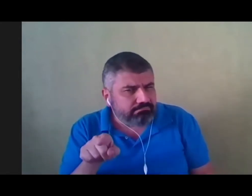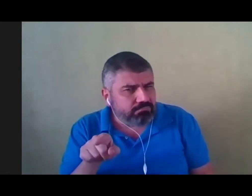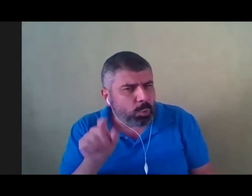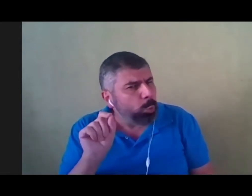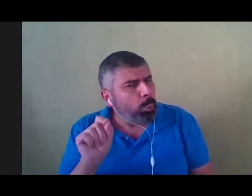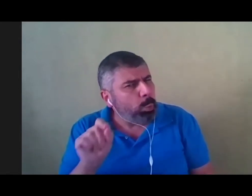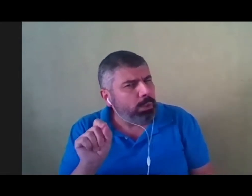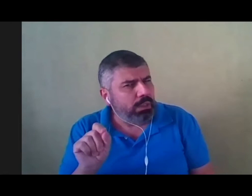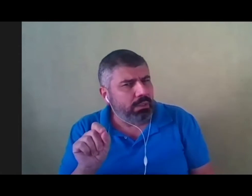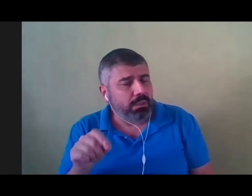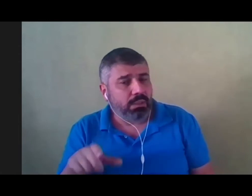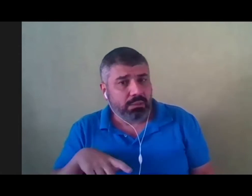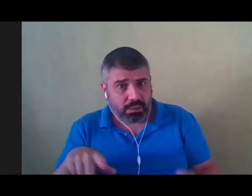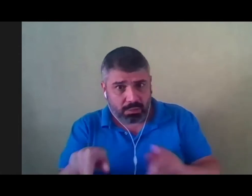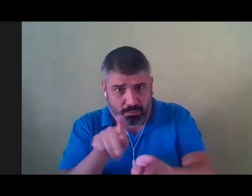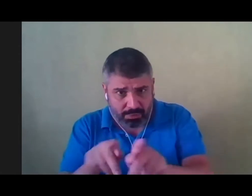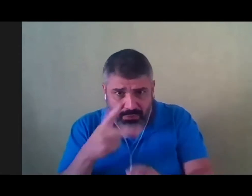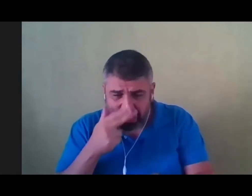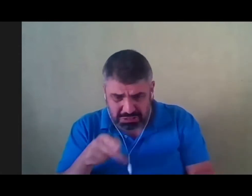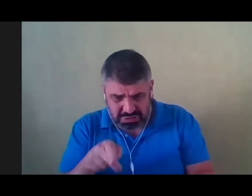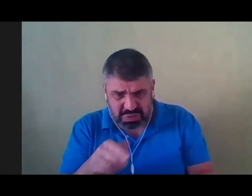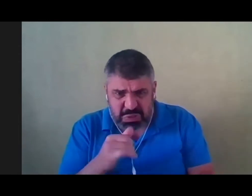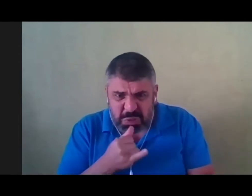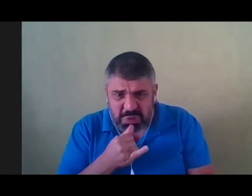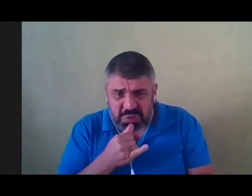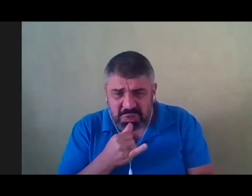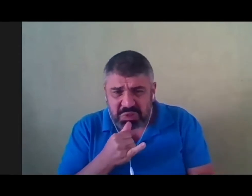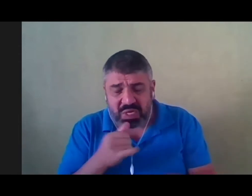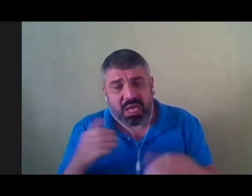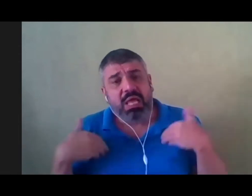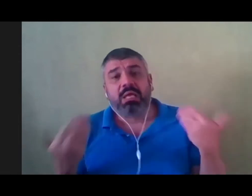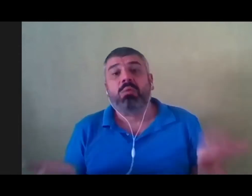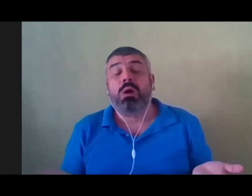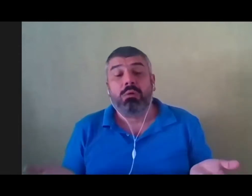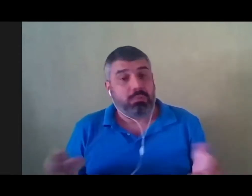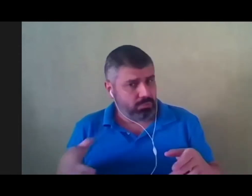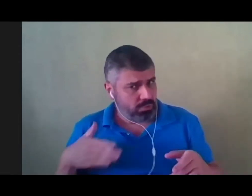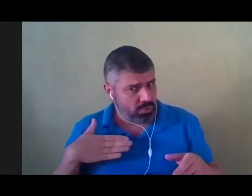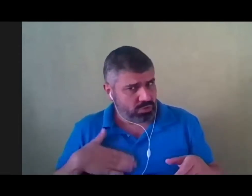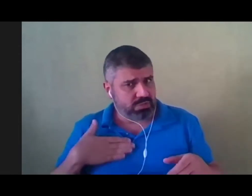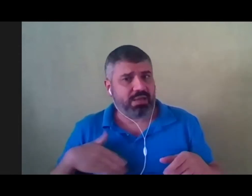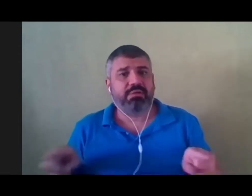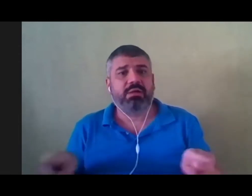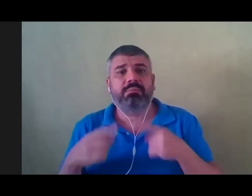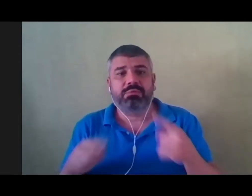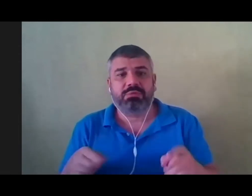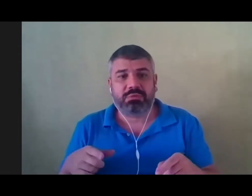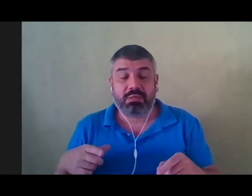tinha um povo alegre, é claro que eles deviam gostar um pouco de música, não é? Pois é. Ó.